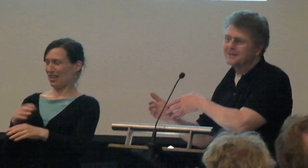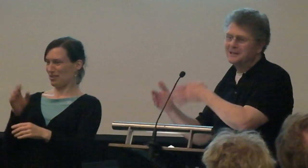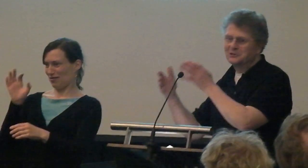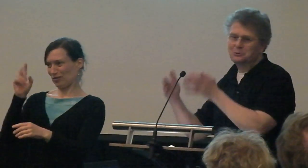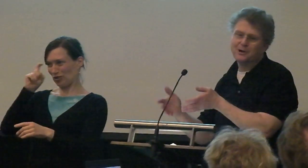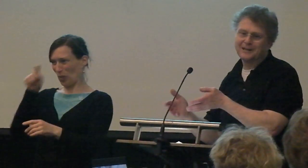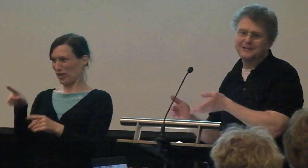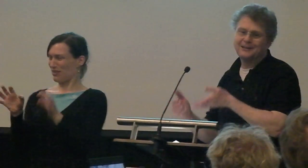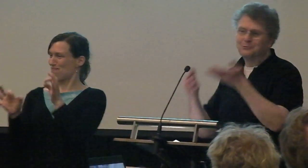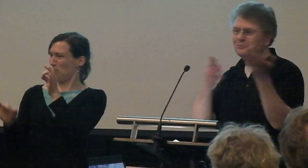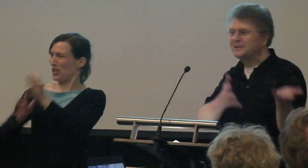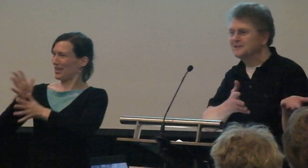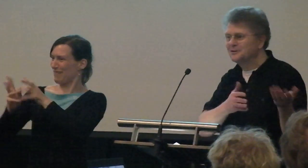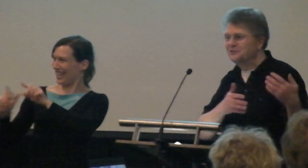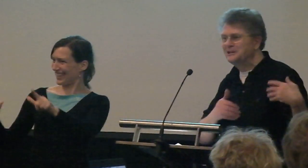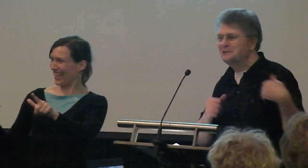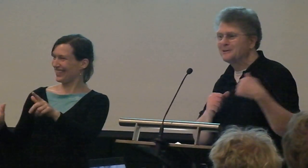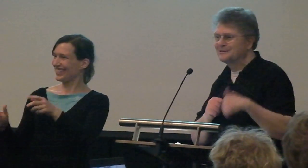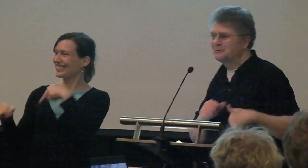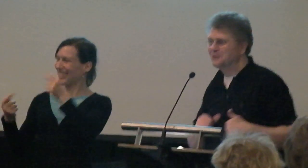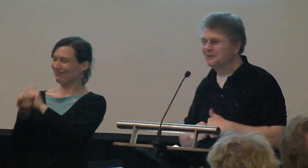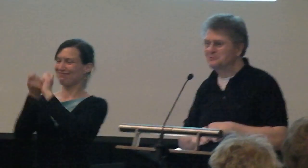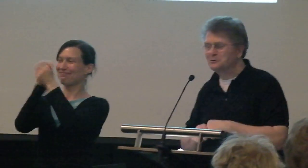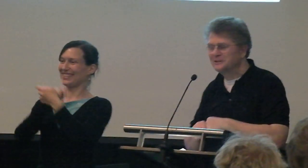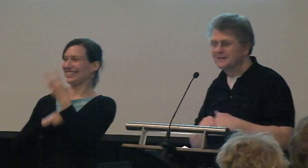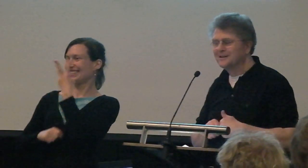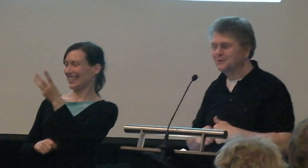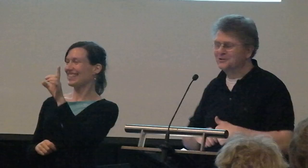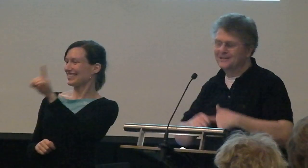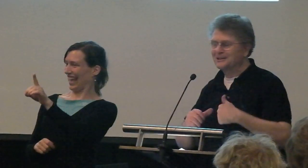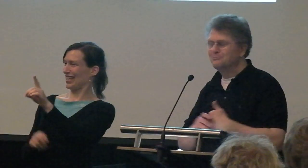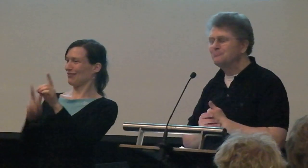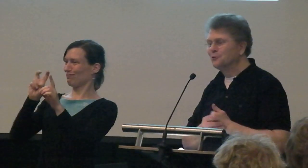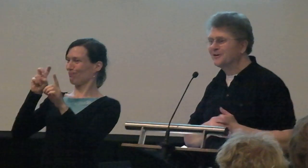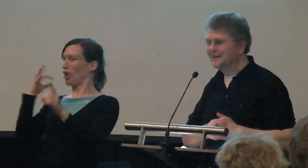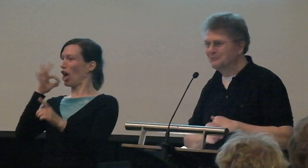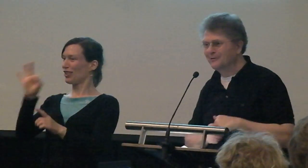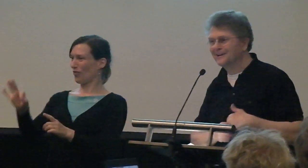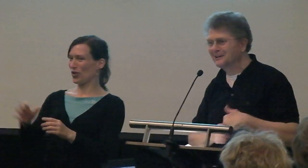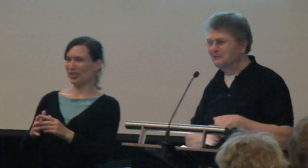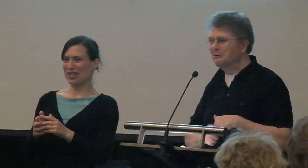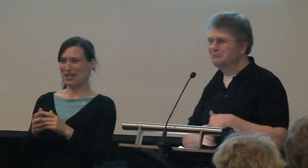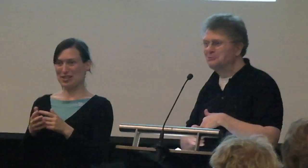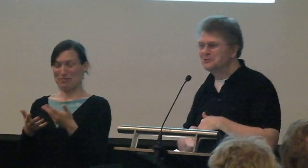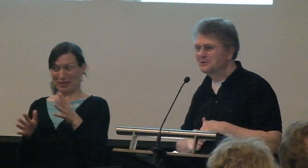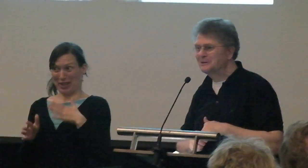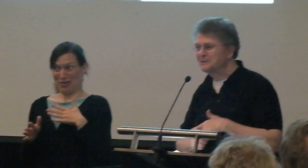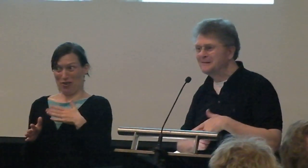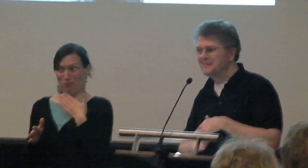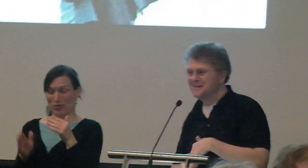Tony, is een gebaar naam om er drie dimensies op te antwoorden. Dus ik weet dat die Mondriaan het ook heel erg leuk gevonden zou hebben.